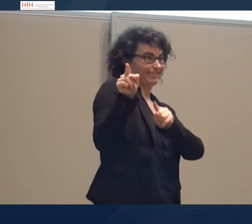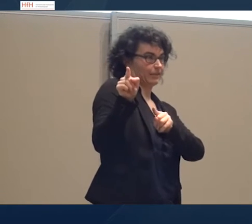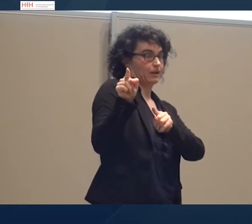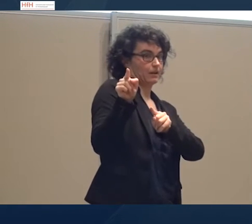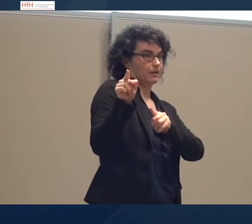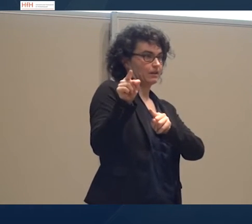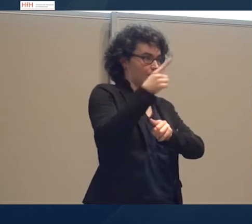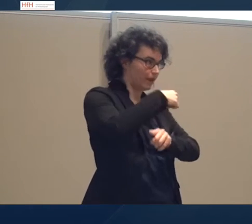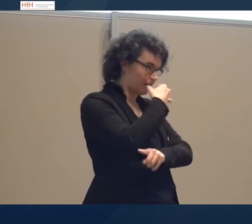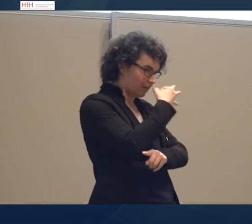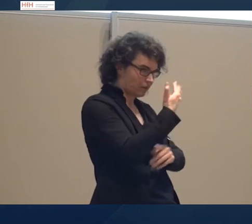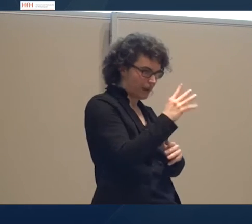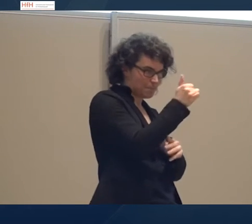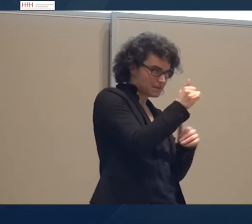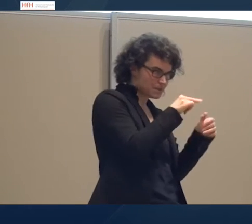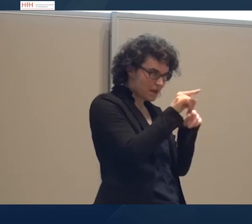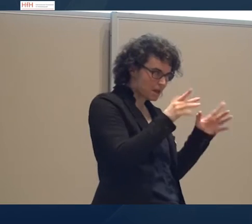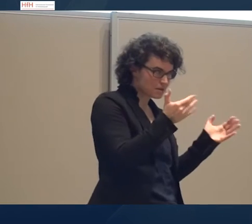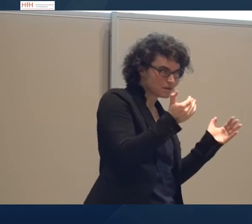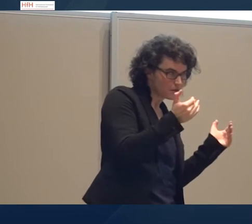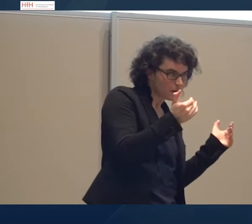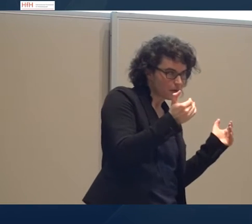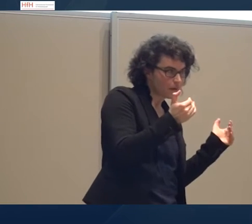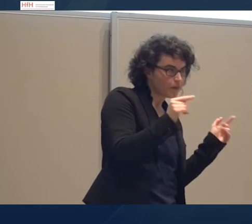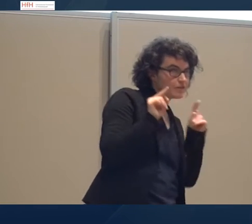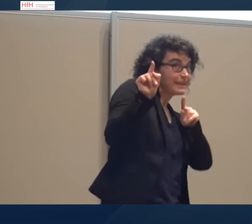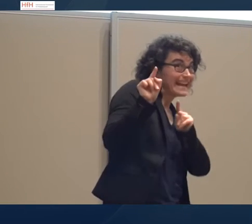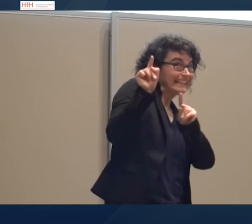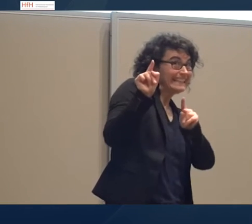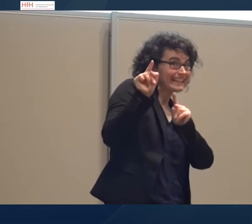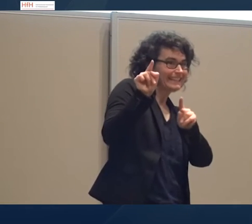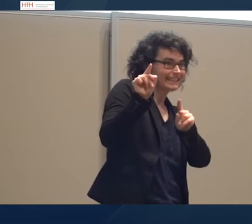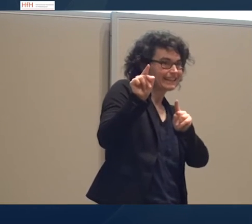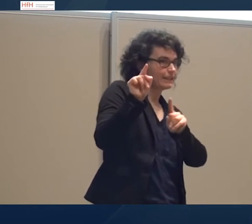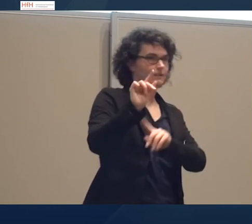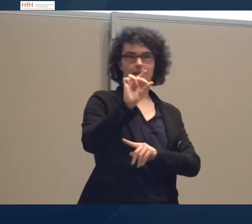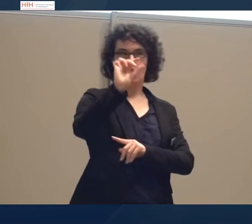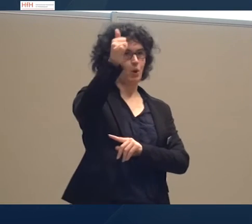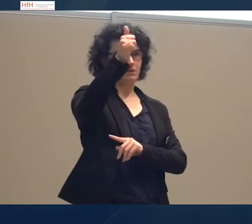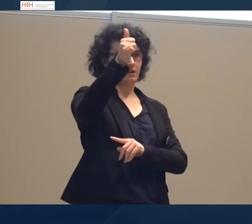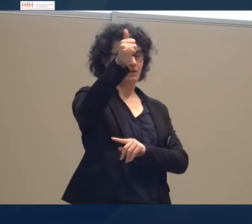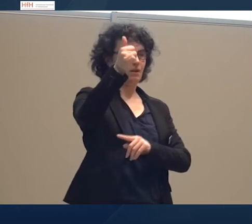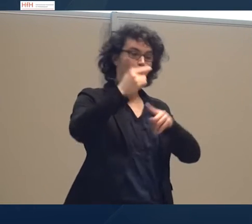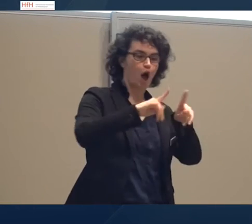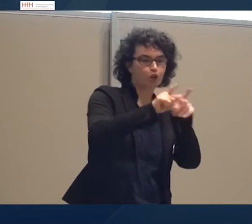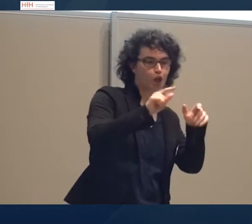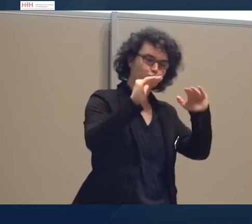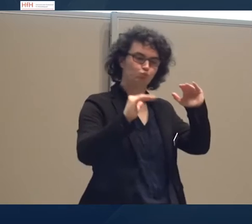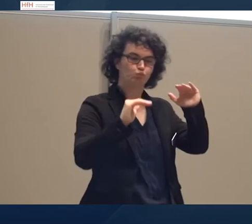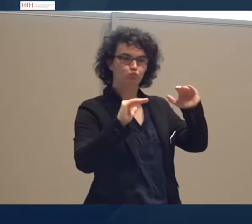G2. Die sind jenseits der höchsten Stufe. Alle anderen sind irgendwo unterhalten. Wo wissen